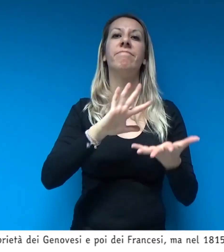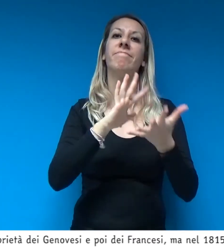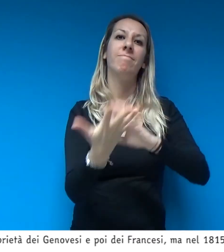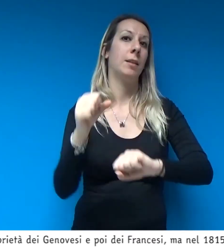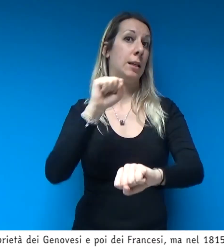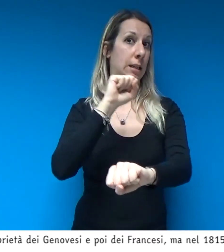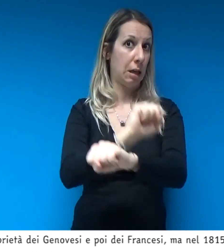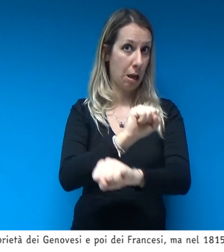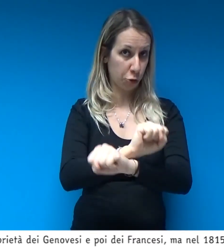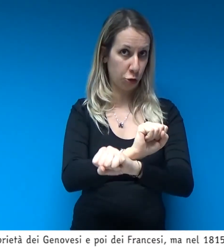diventa un carcere.